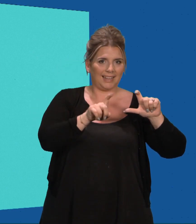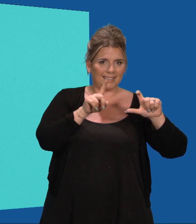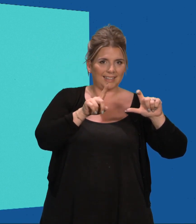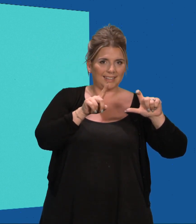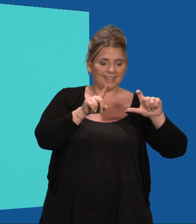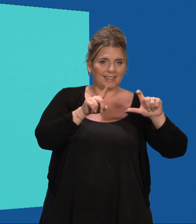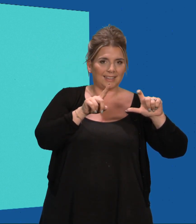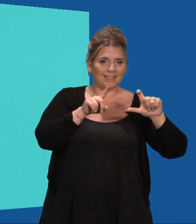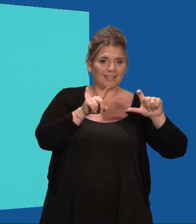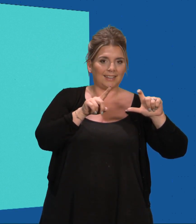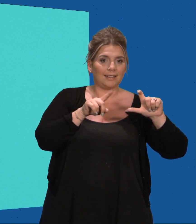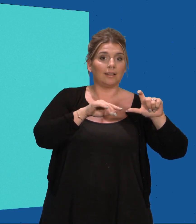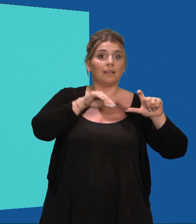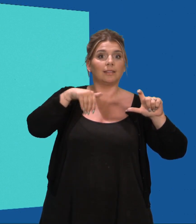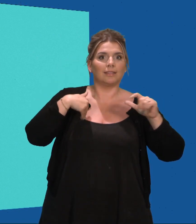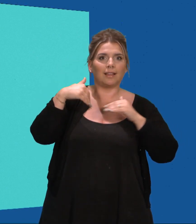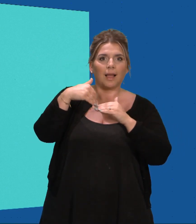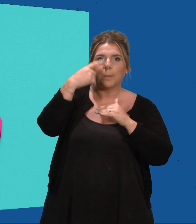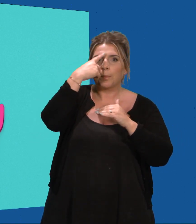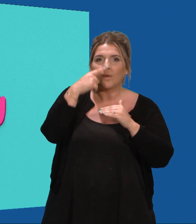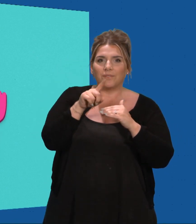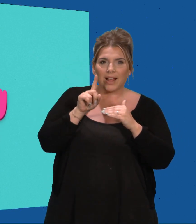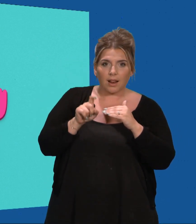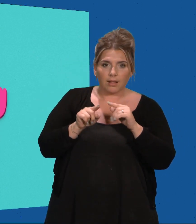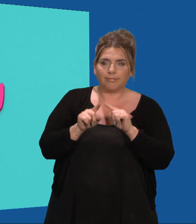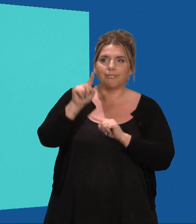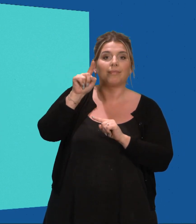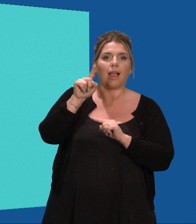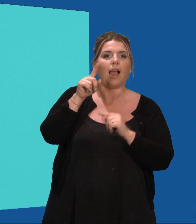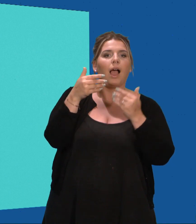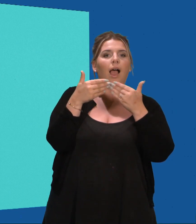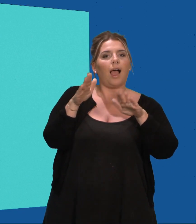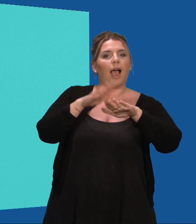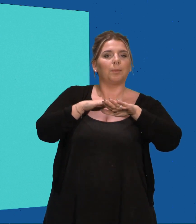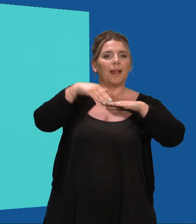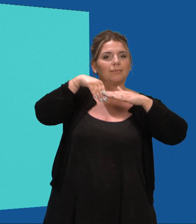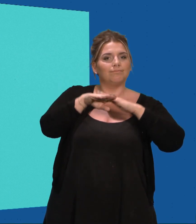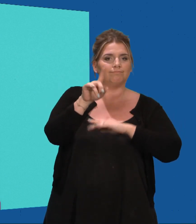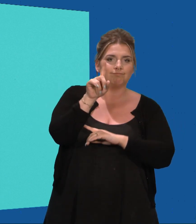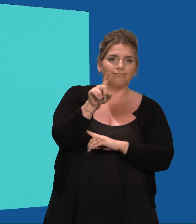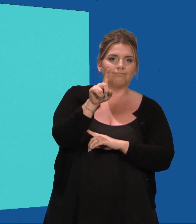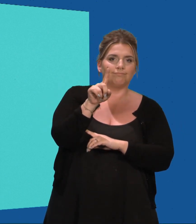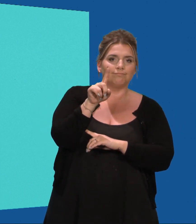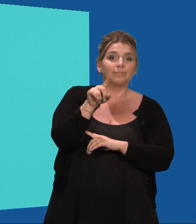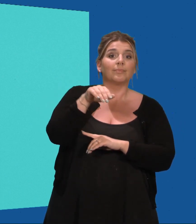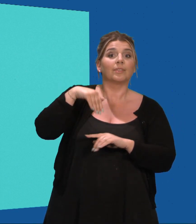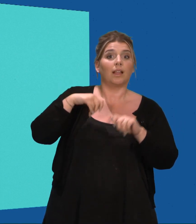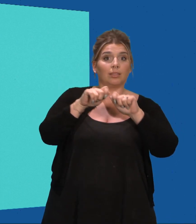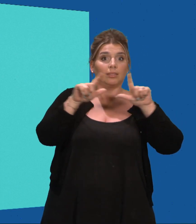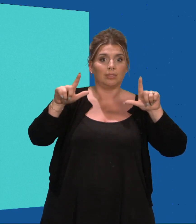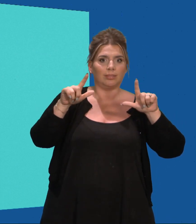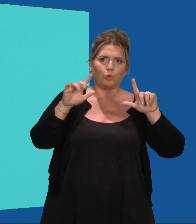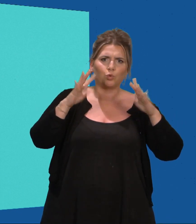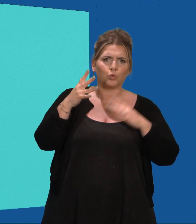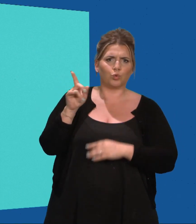Tik rechts onderaan op Profiel. Tik rechtsboven op Aanmelden. Kies de